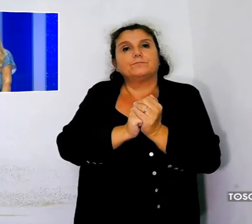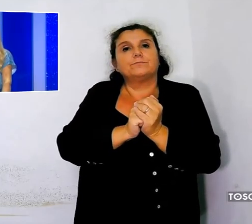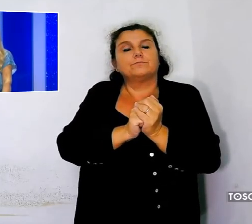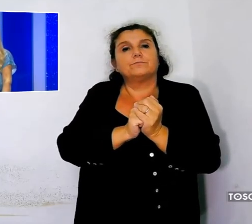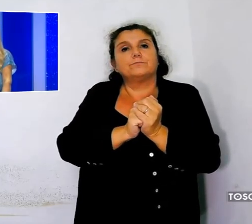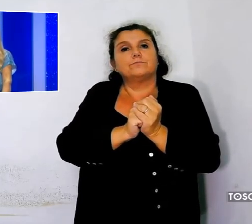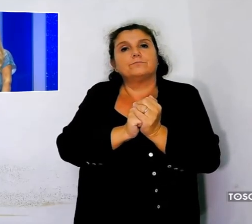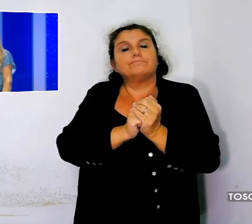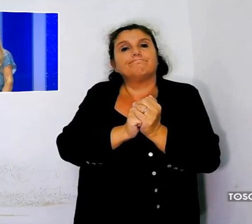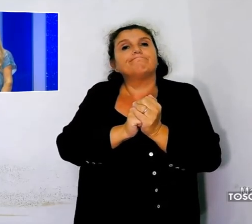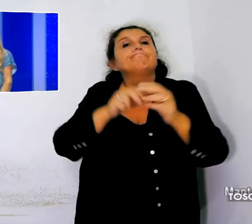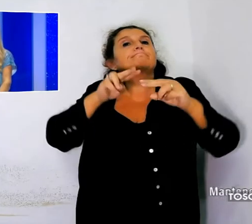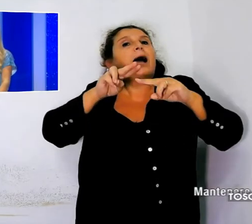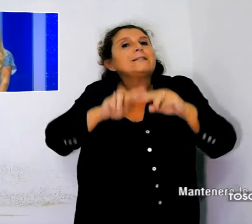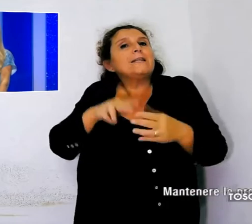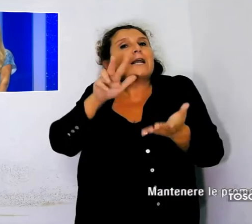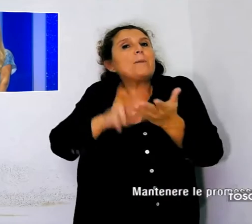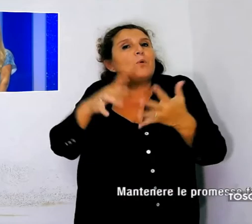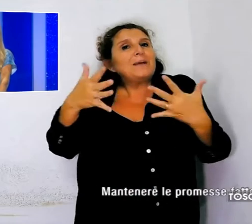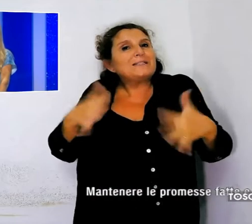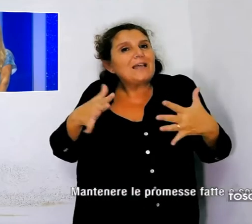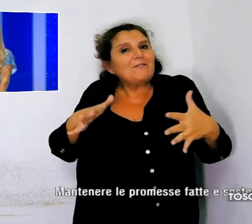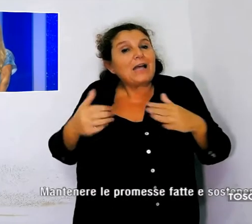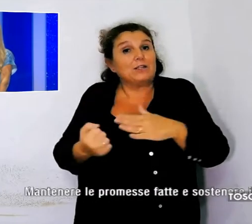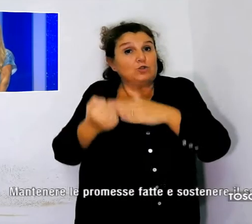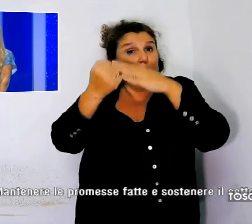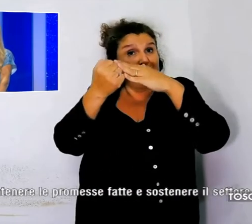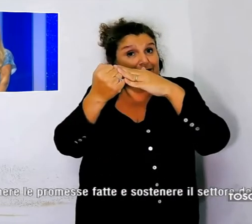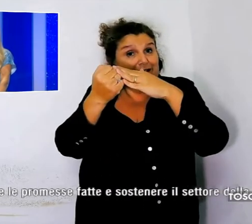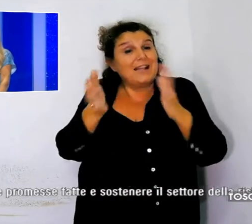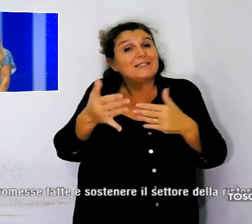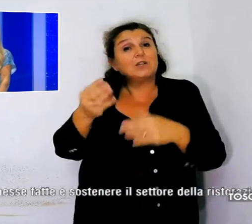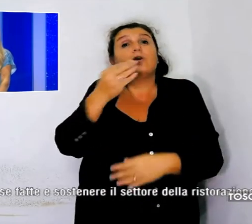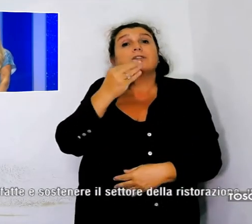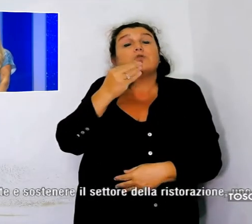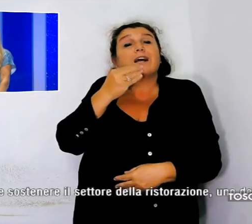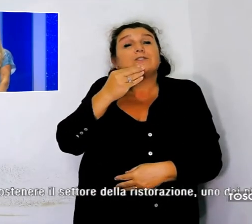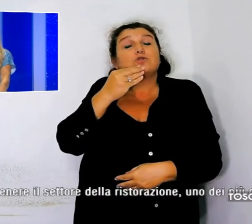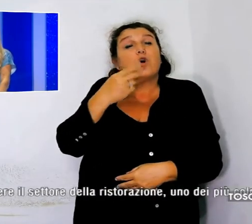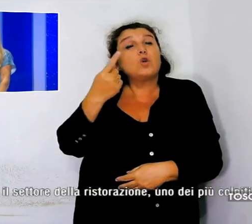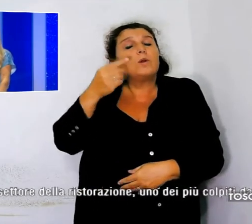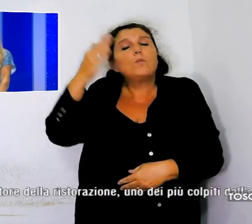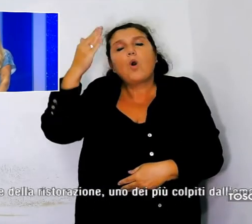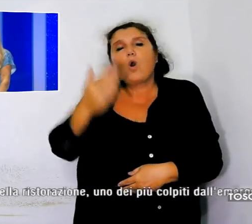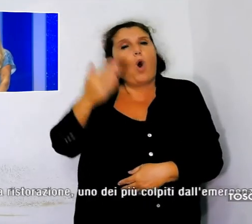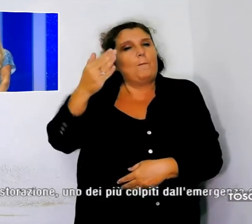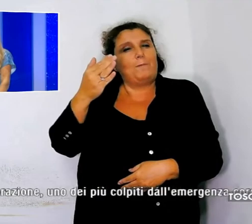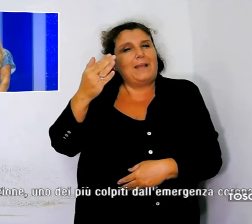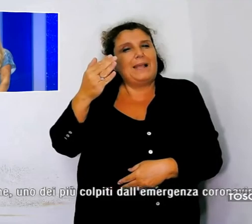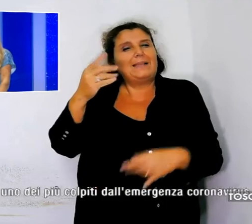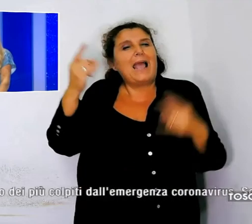Mantenere le promesse fatte e sostenere il settore della ristorazione, uno dei più colpiti dall'emergenza coronavirus,